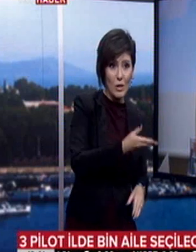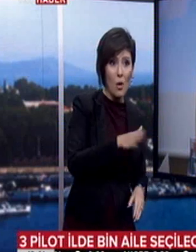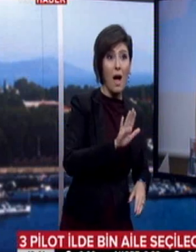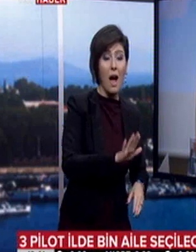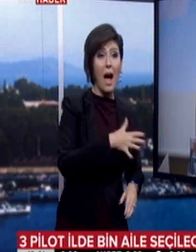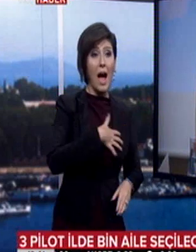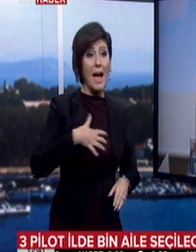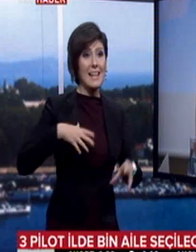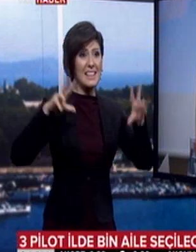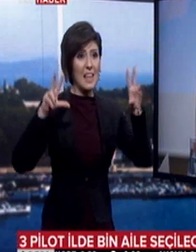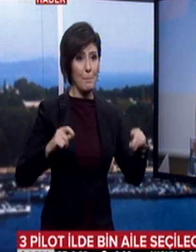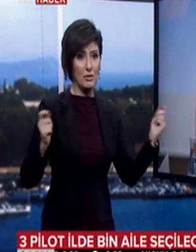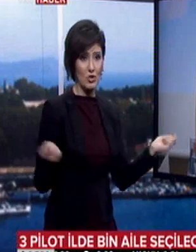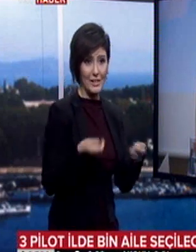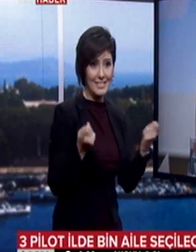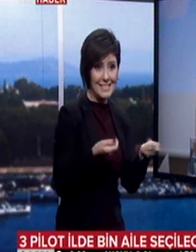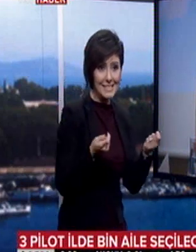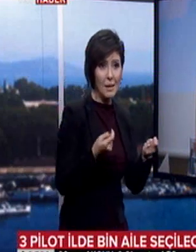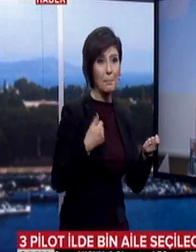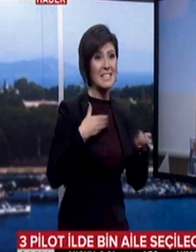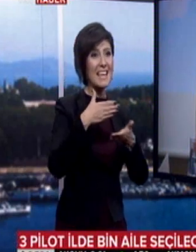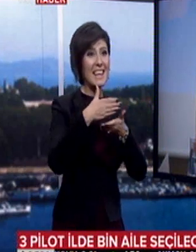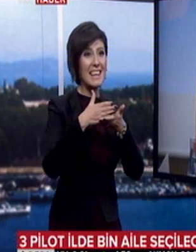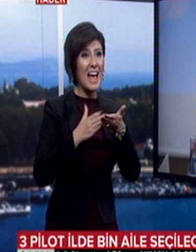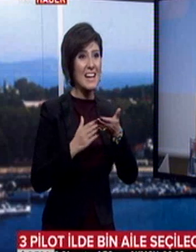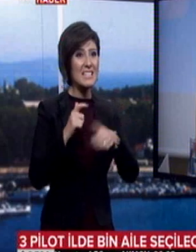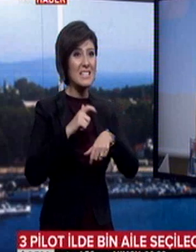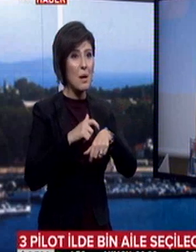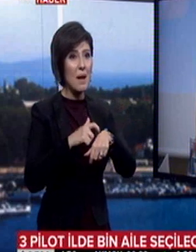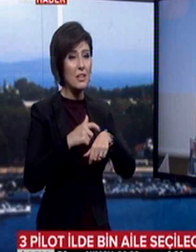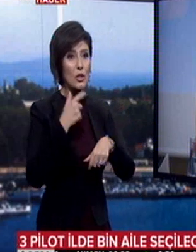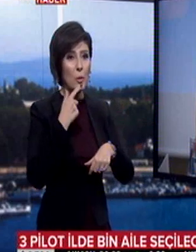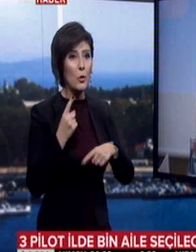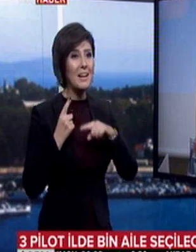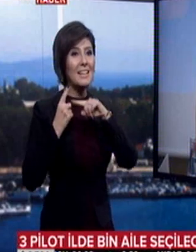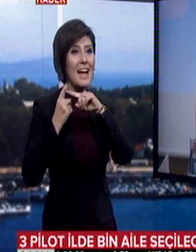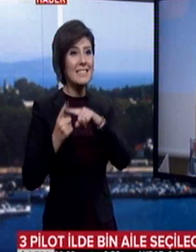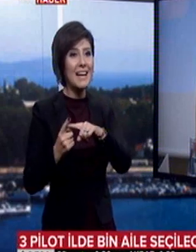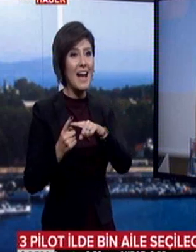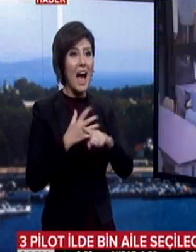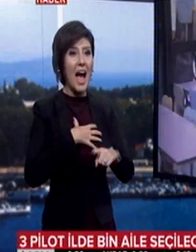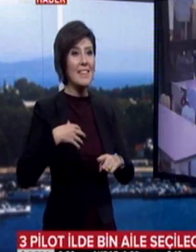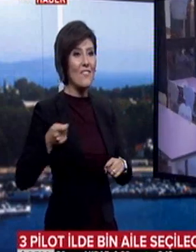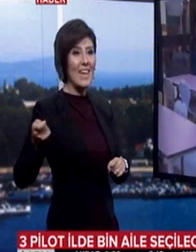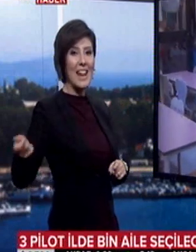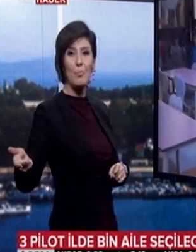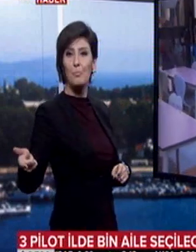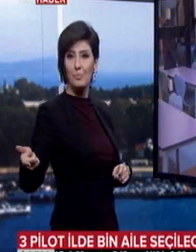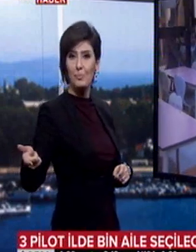zaman tam zamanlı çalışsın. Biz yarı zamanlının diyoruz ki bu katkıyı annene verelim. Projenin fikir sahibi